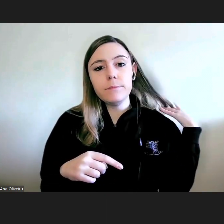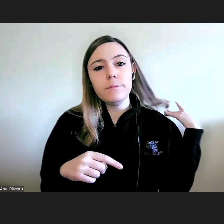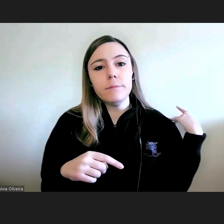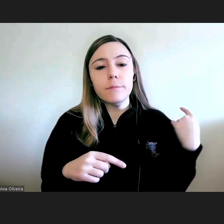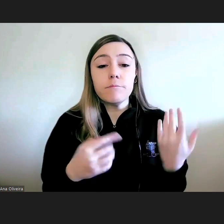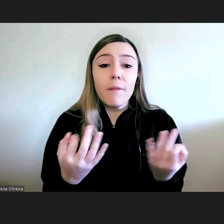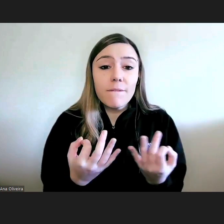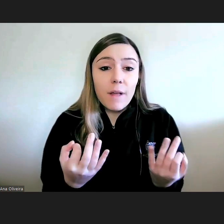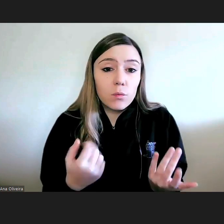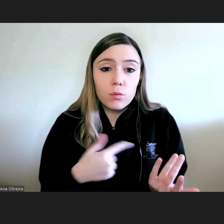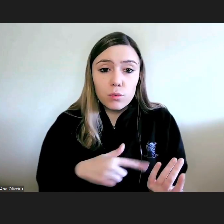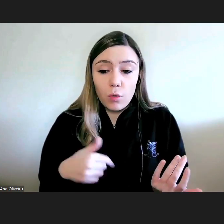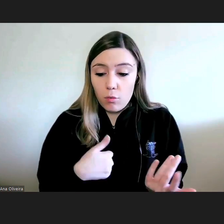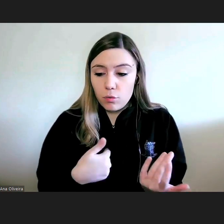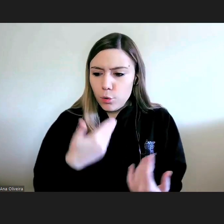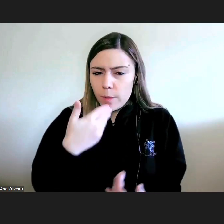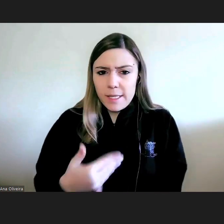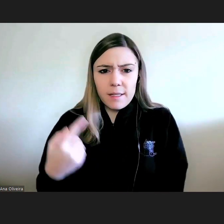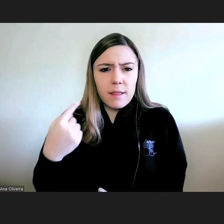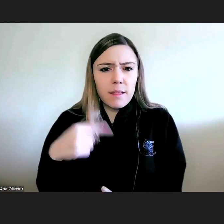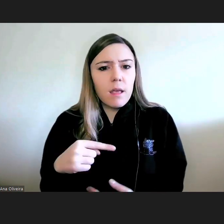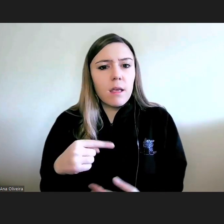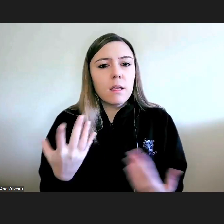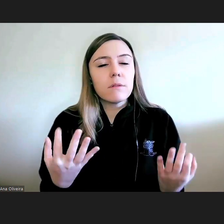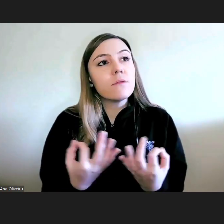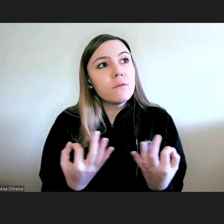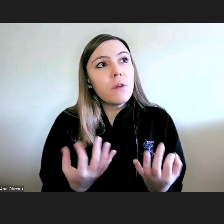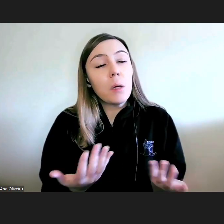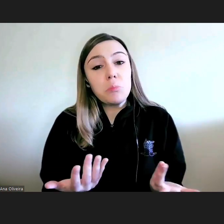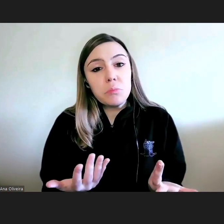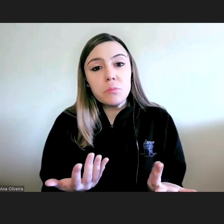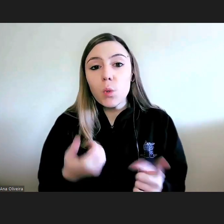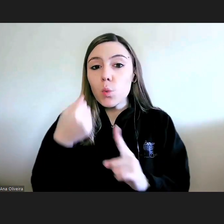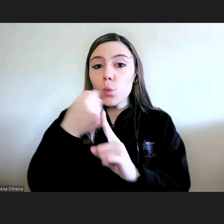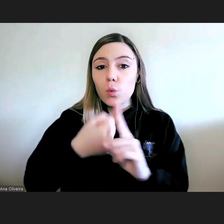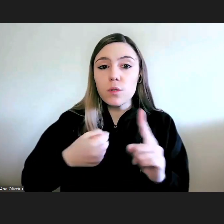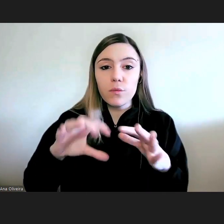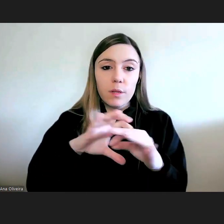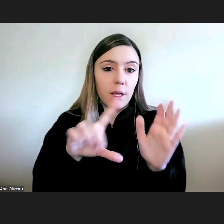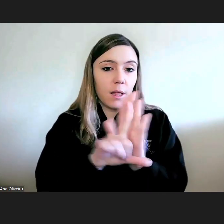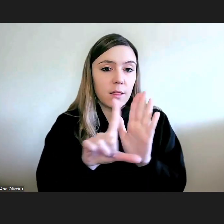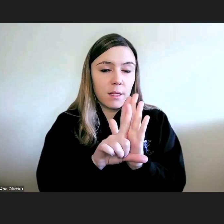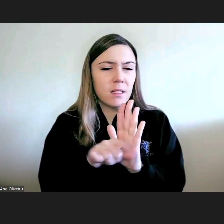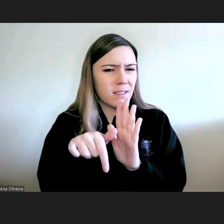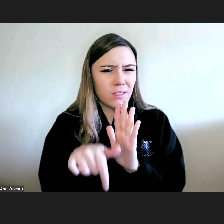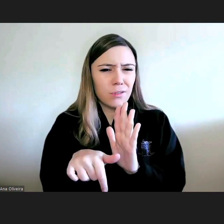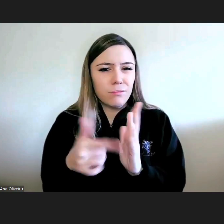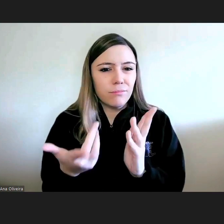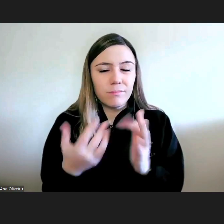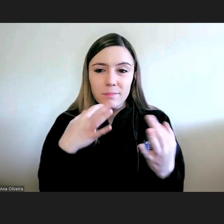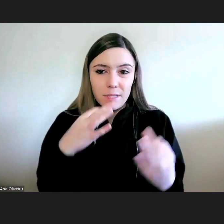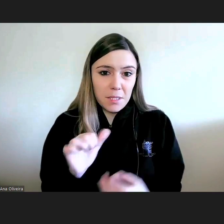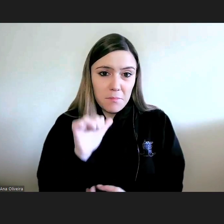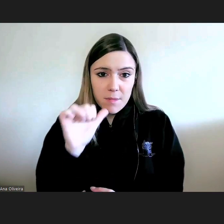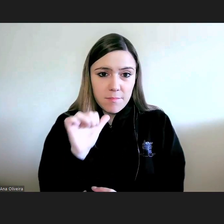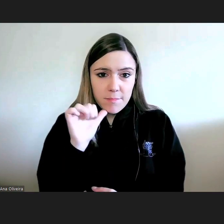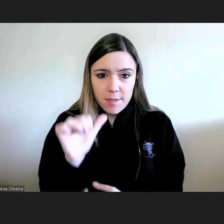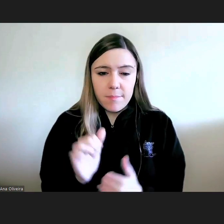temos essa experiência de que o desafio da legalidade ainda não está garantido